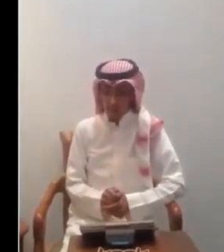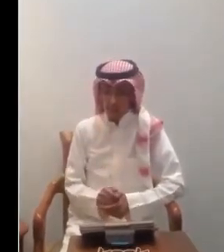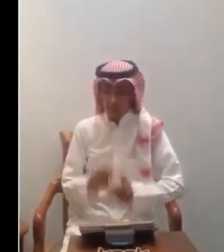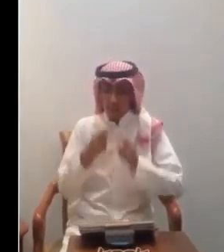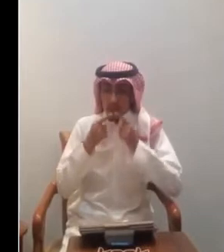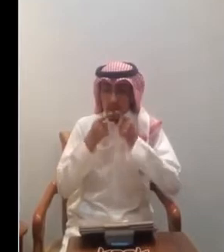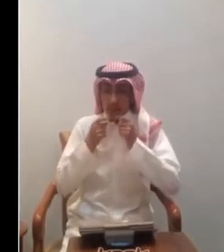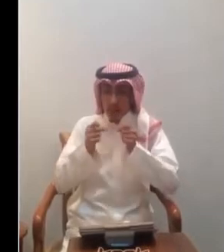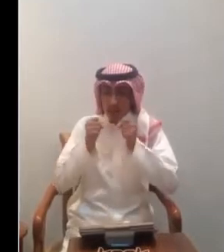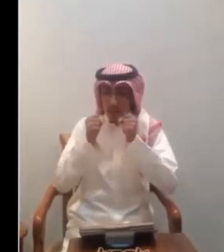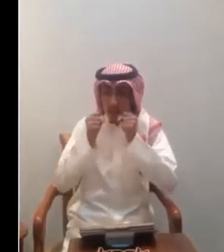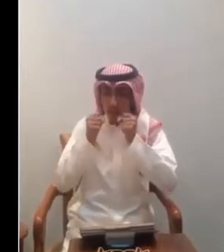صعب